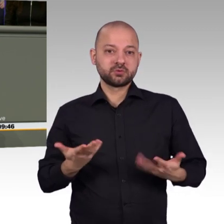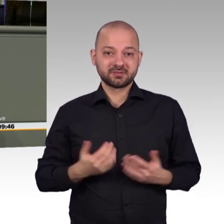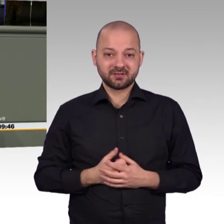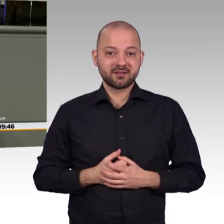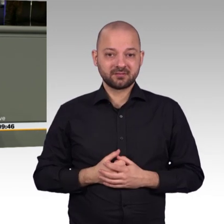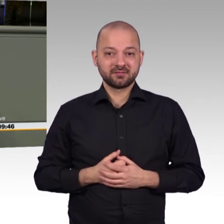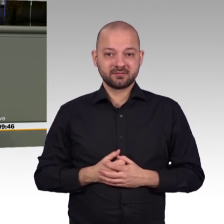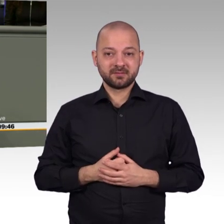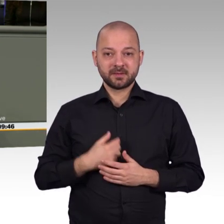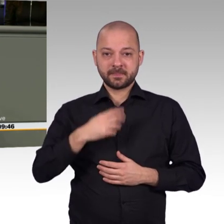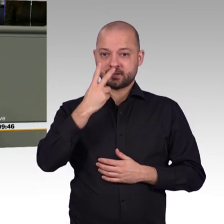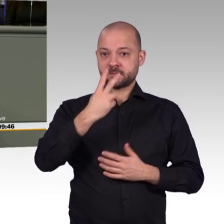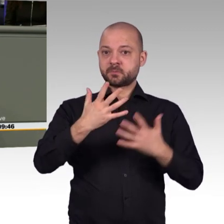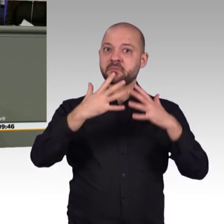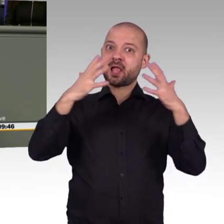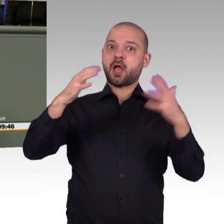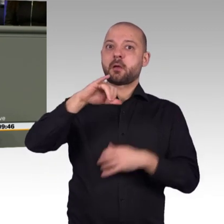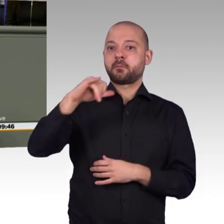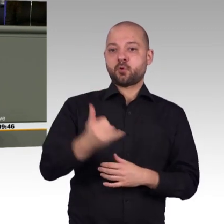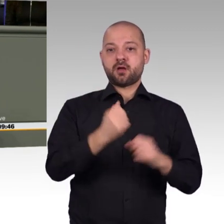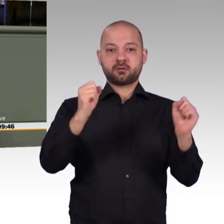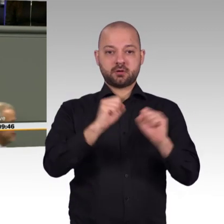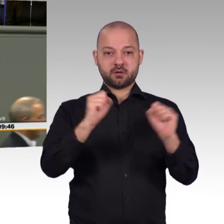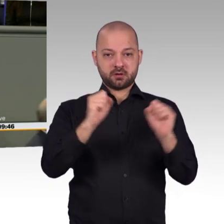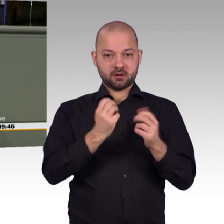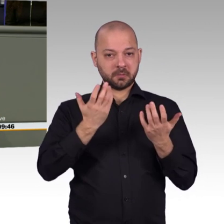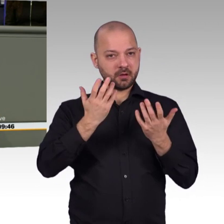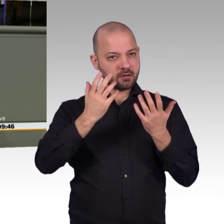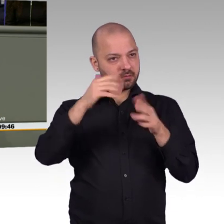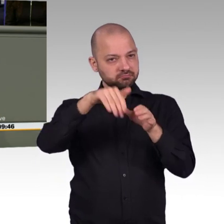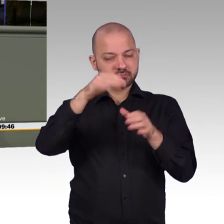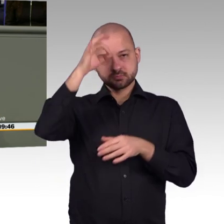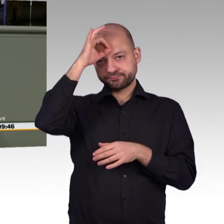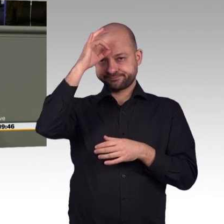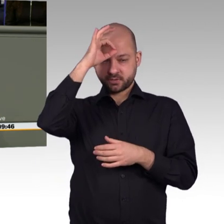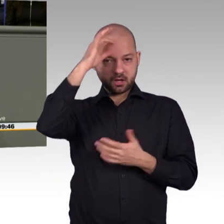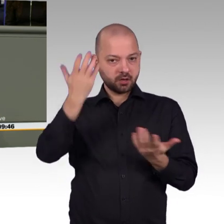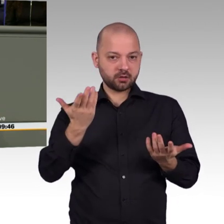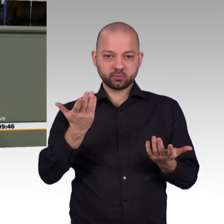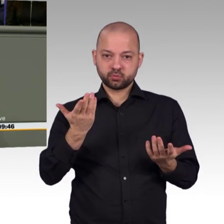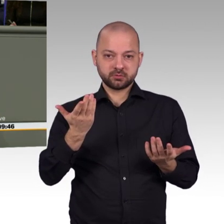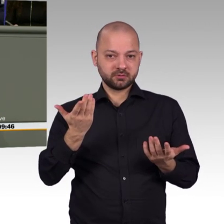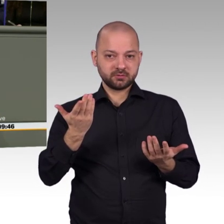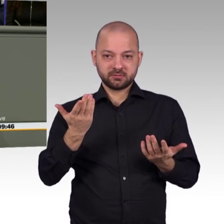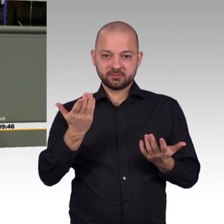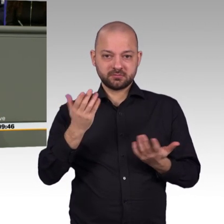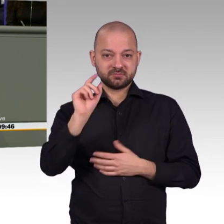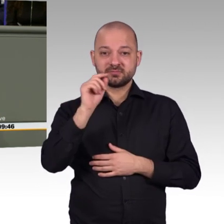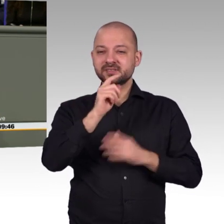Die Bürger hingegen müssen wissen, dass lebenslange Anstellungsverhältnisse ausgedient haben und neue Modelle für